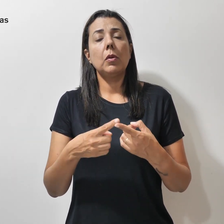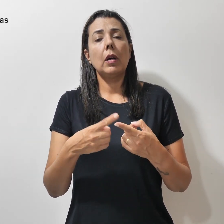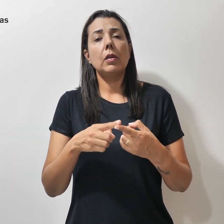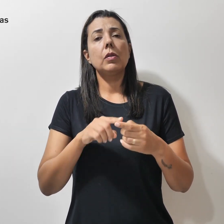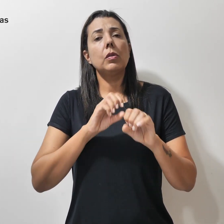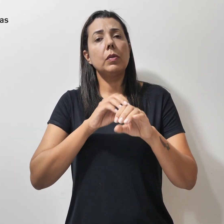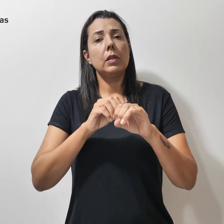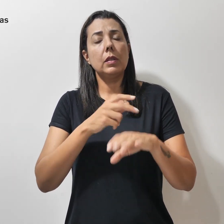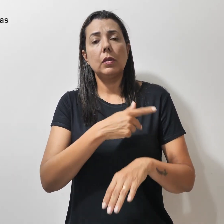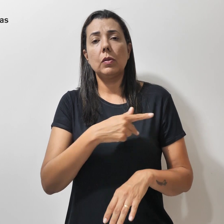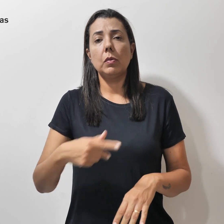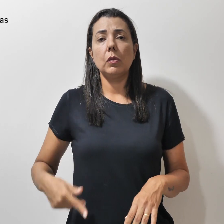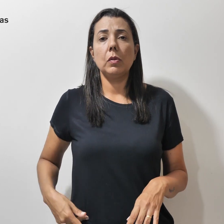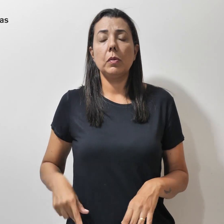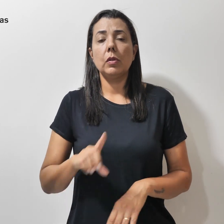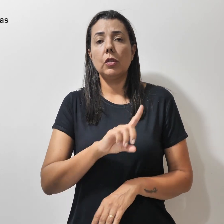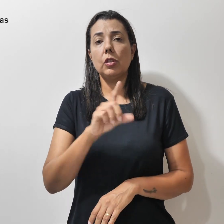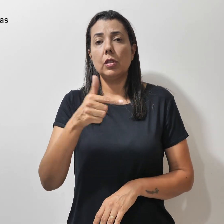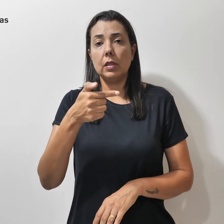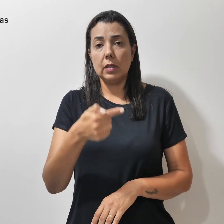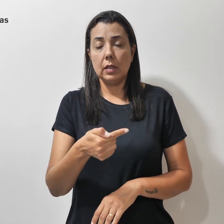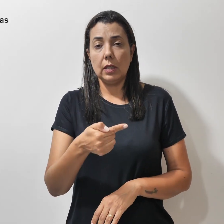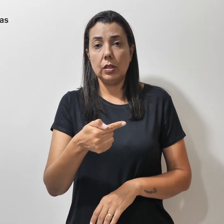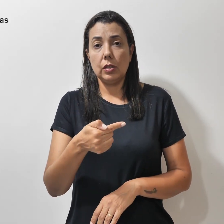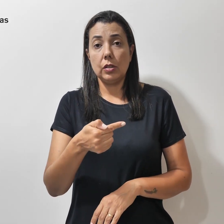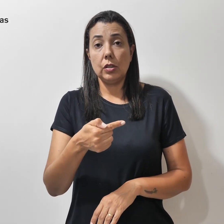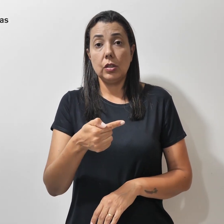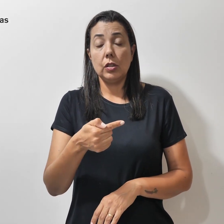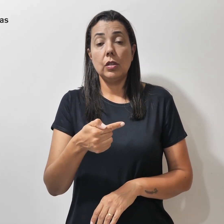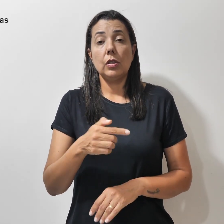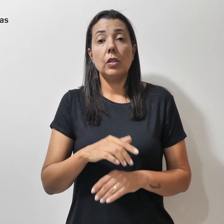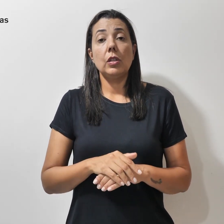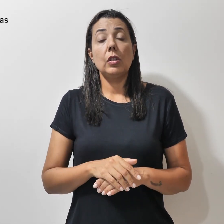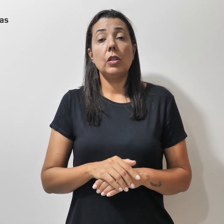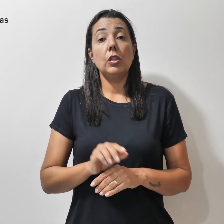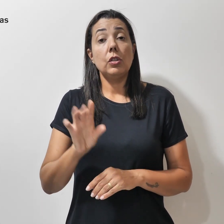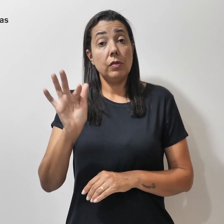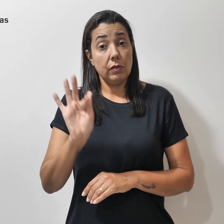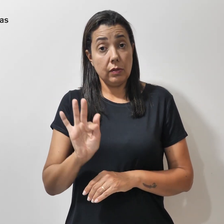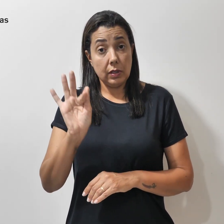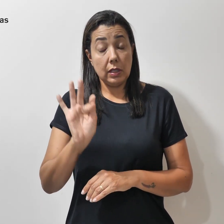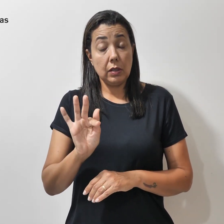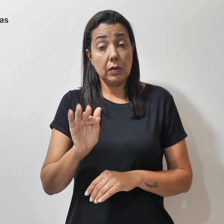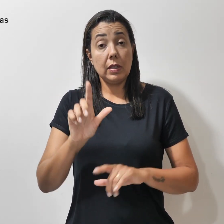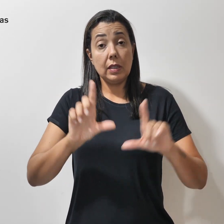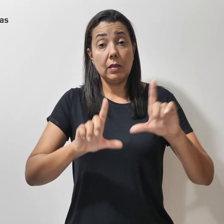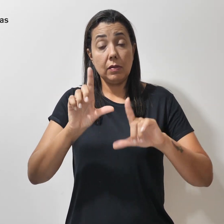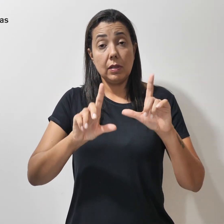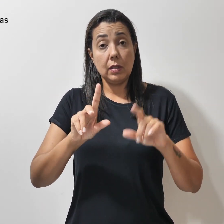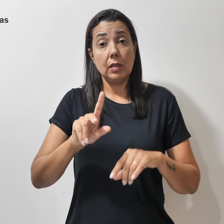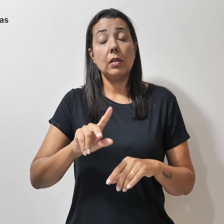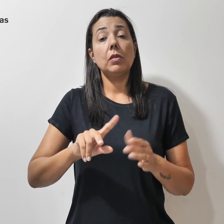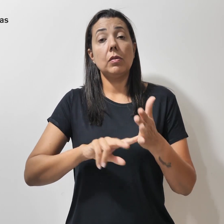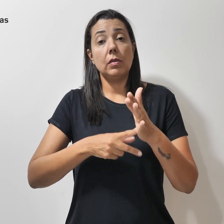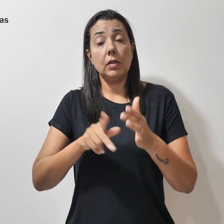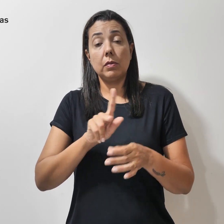realizado no dia 7 do 2, o TV Simpro desta quinta-feira 15, às 20 horas,